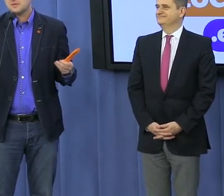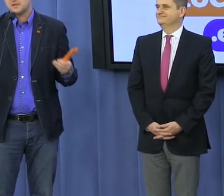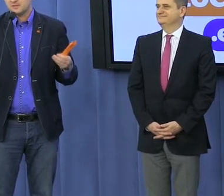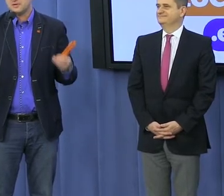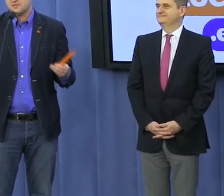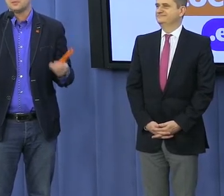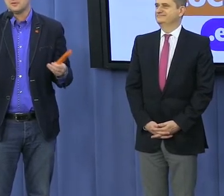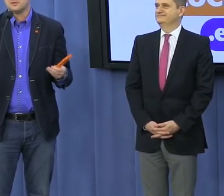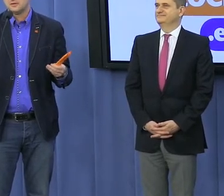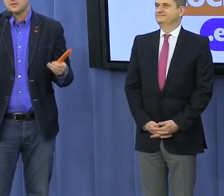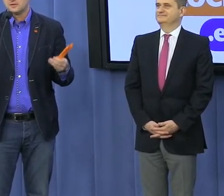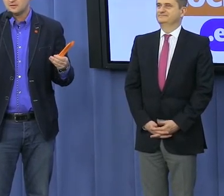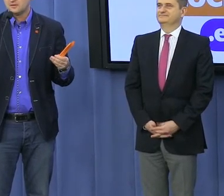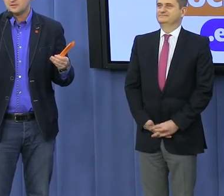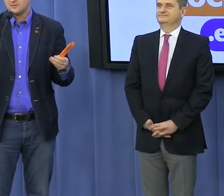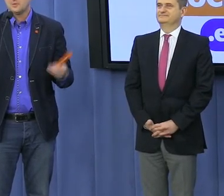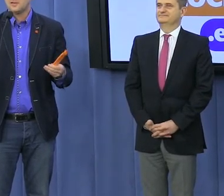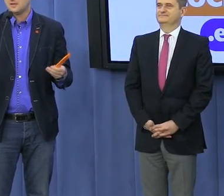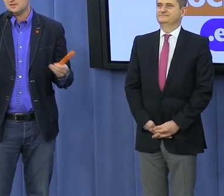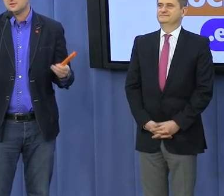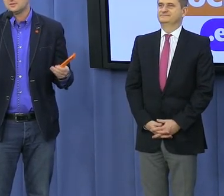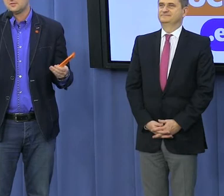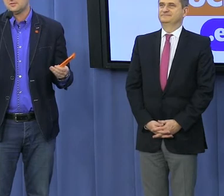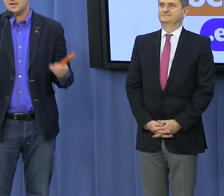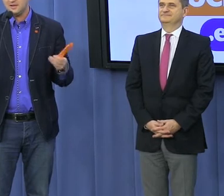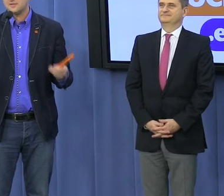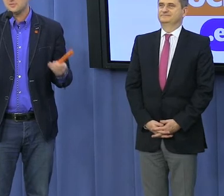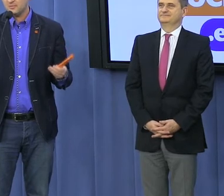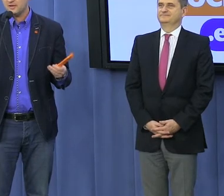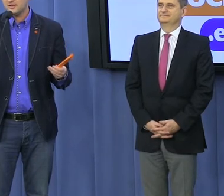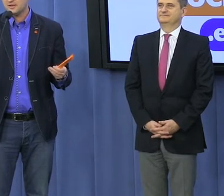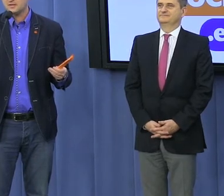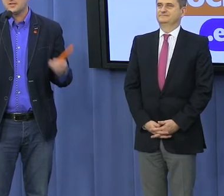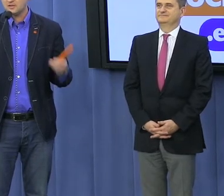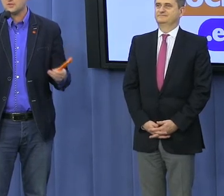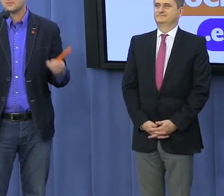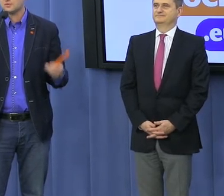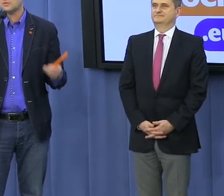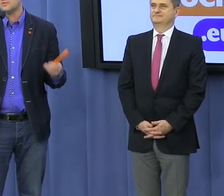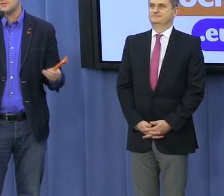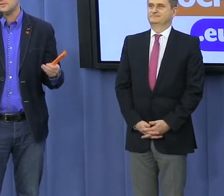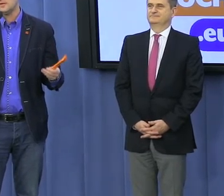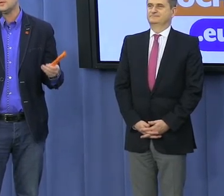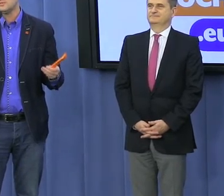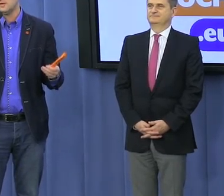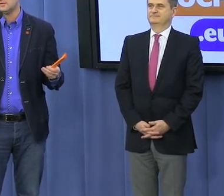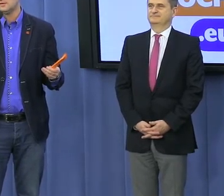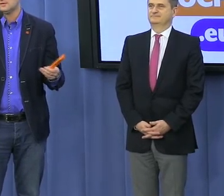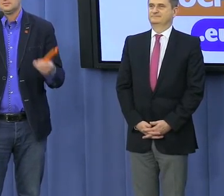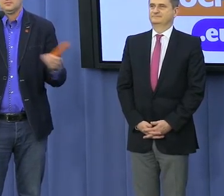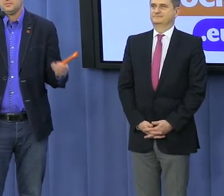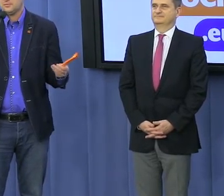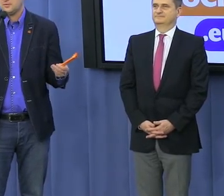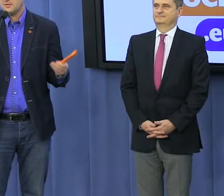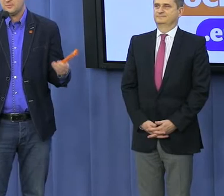ja przepraszam za tę prymitywną wykładnię tego, o czym mówimy, ale na tym to polega. Jedną siódmą mniej miejsc pracy.